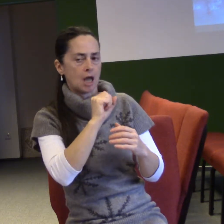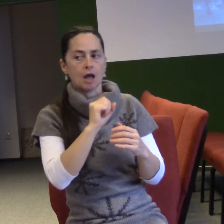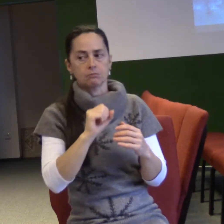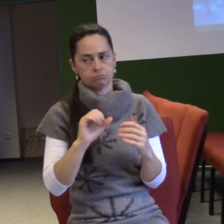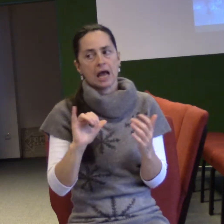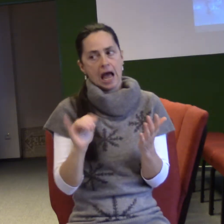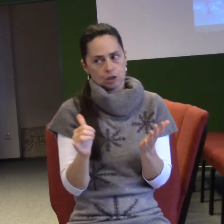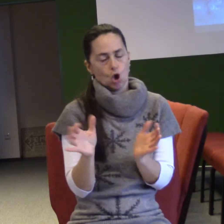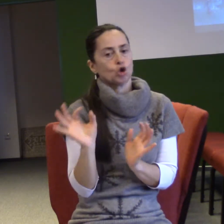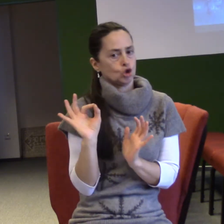Dobře, to nevyšlo.